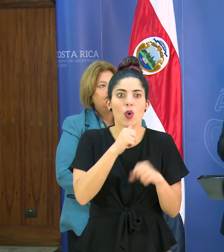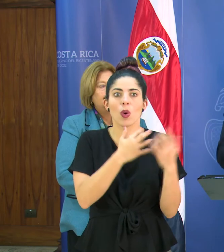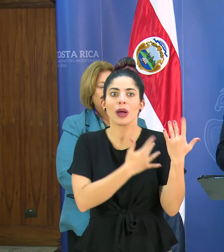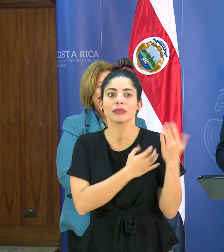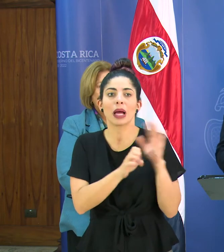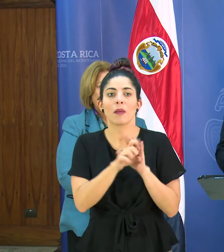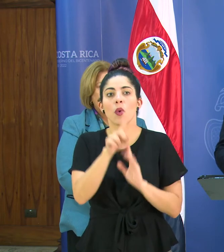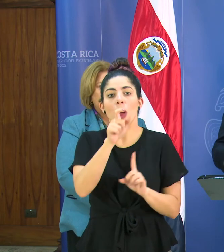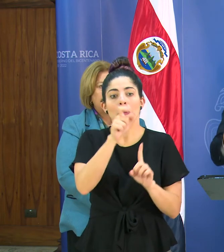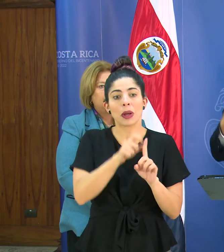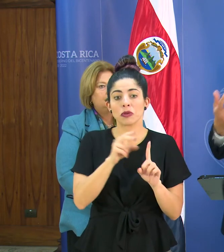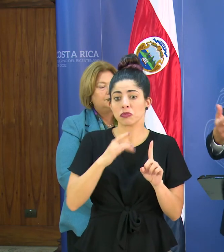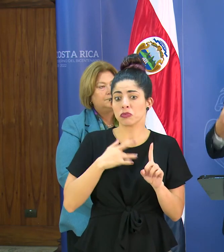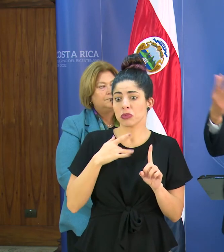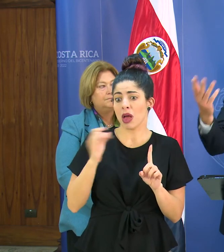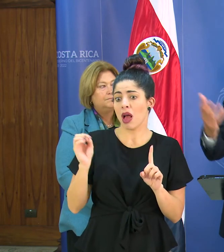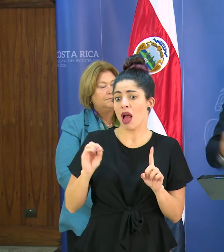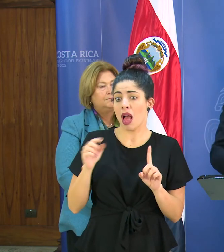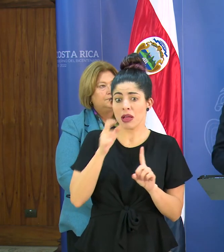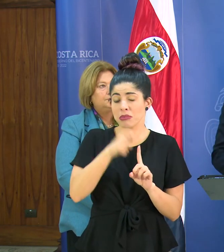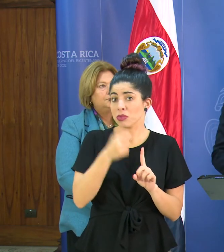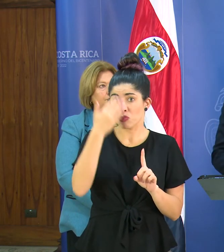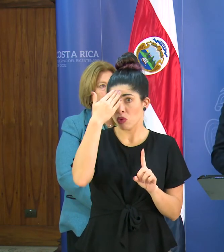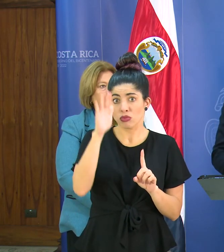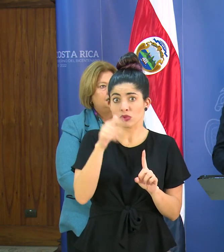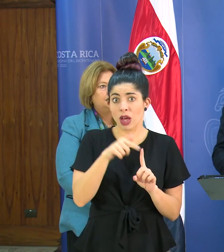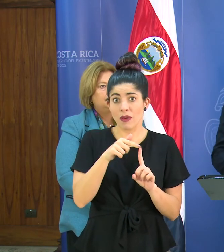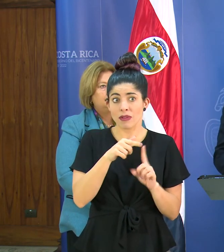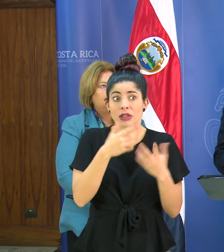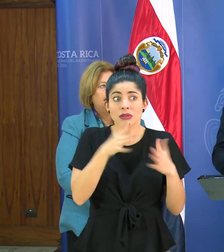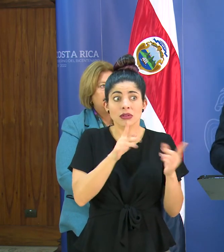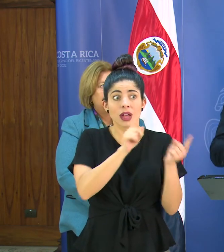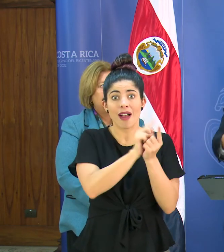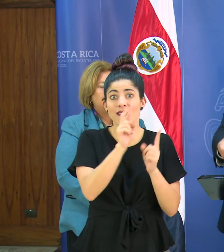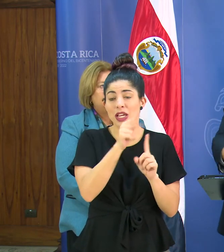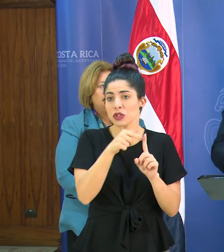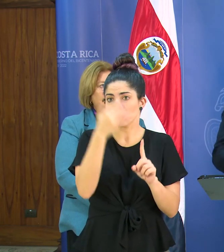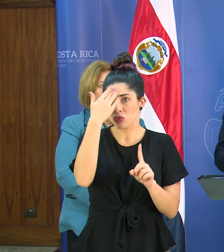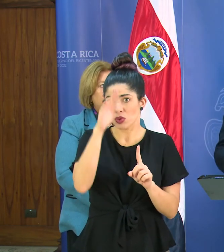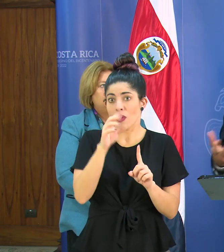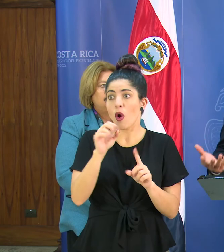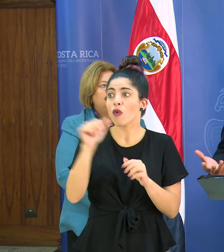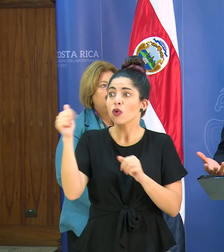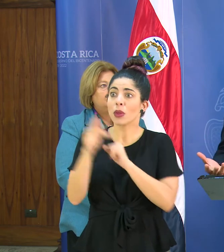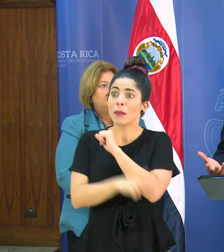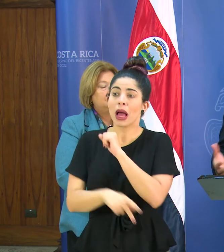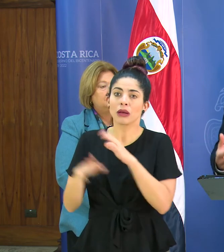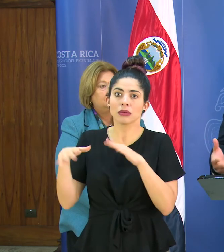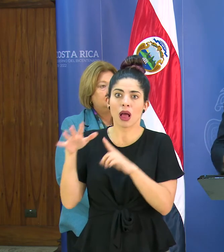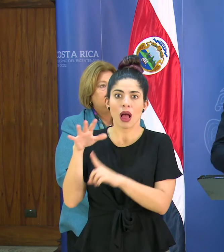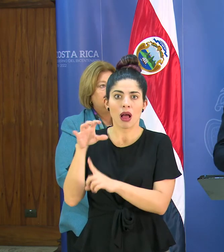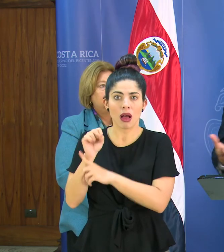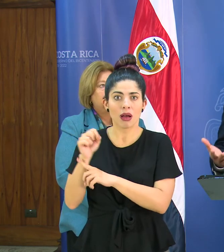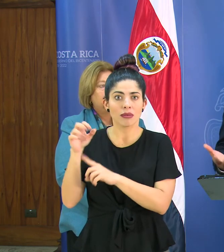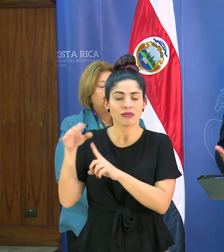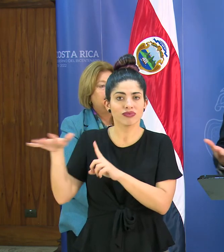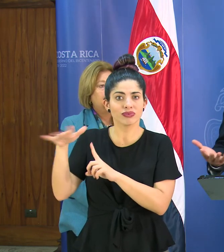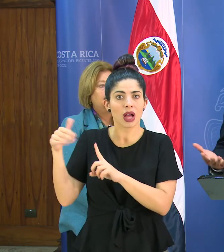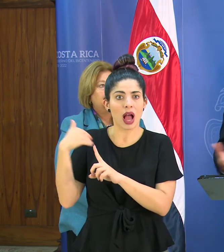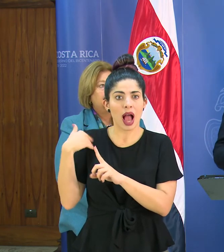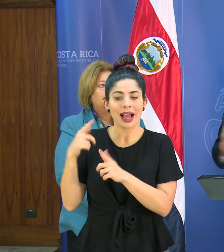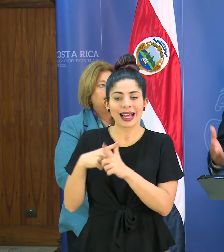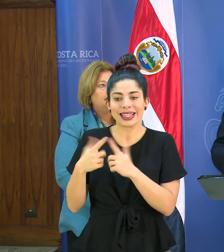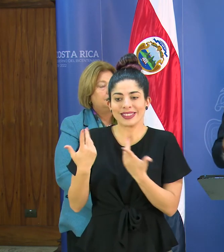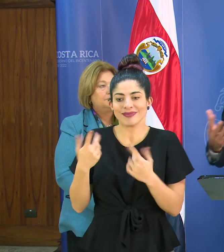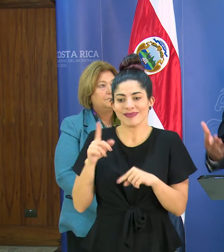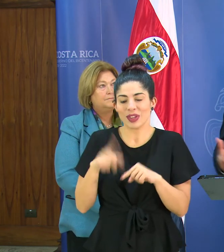una transmisión de una persona asintomática que ni siquiera sabía que estuvo en contacto con una persona con el virus o que venga de un país que no ha detectado la circulación y que entonces no